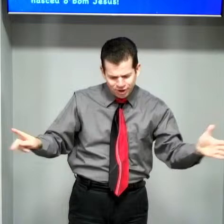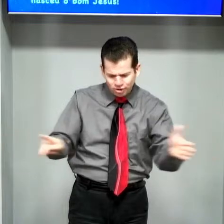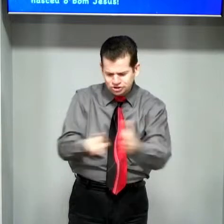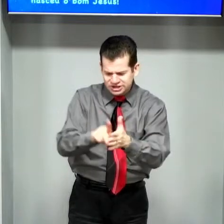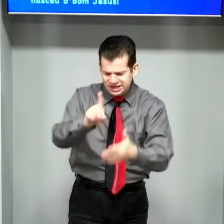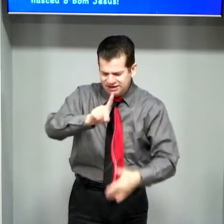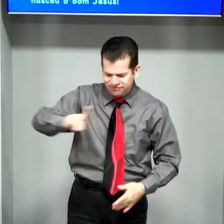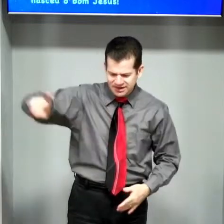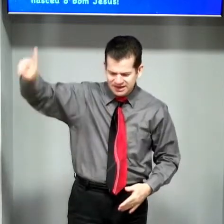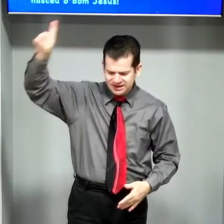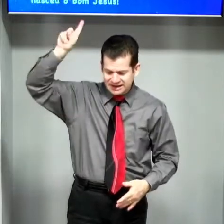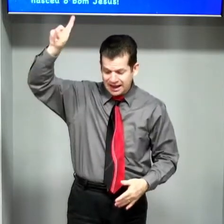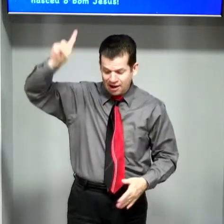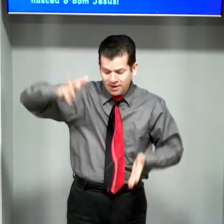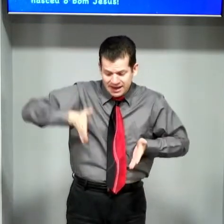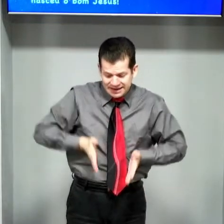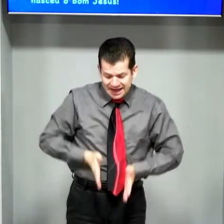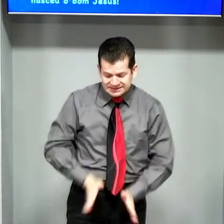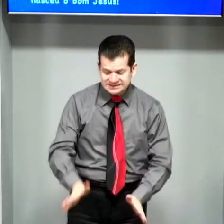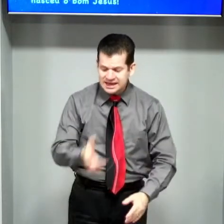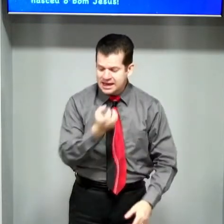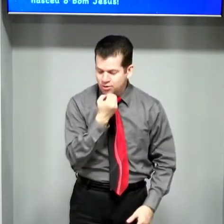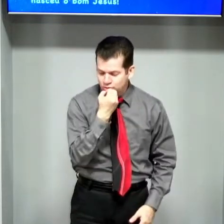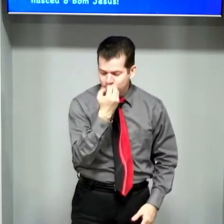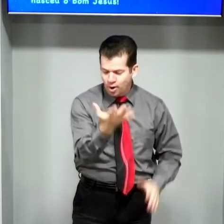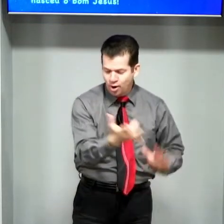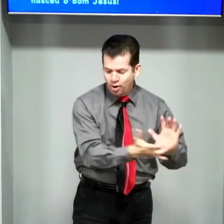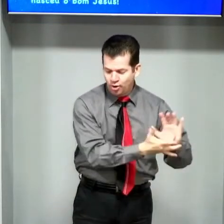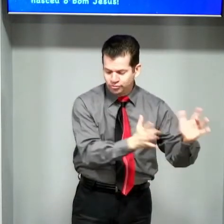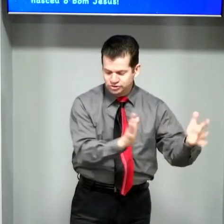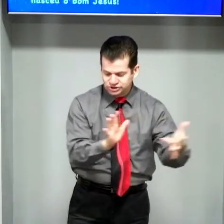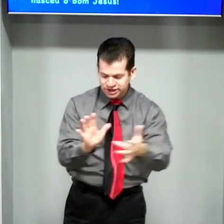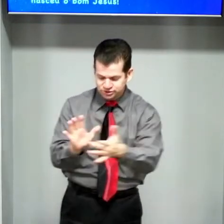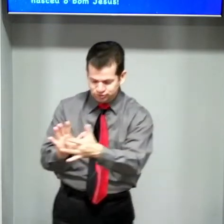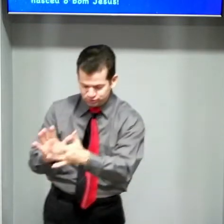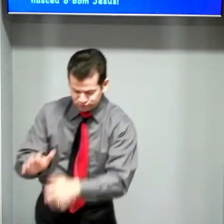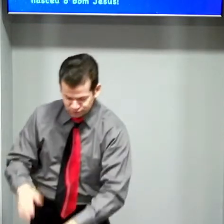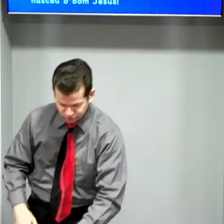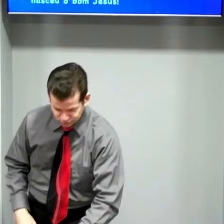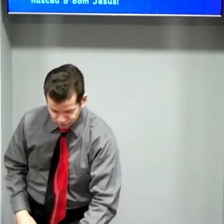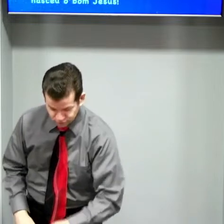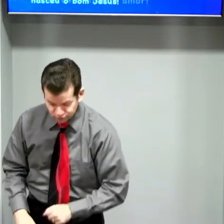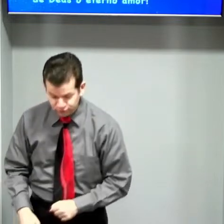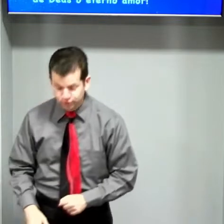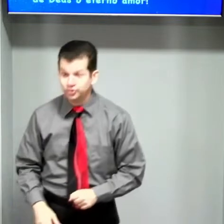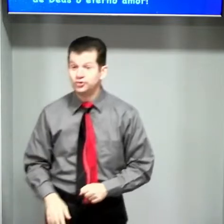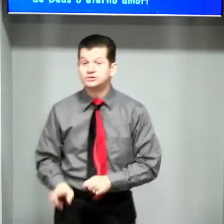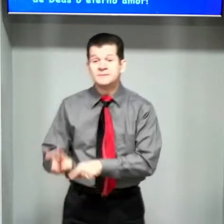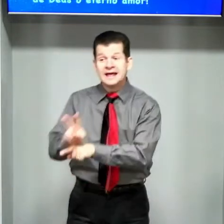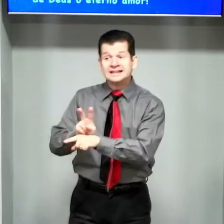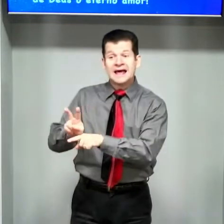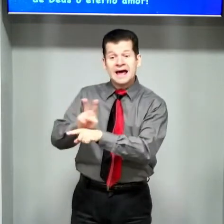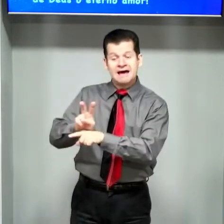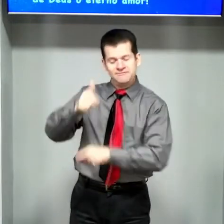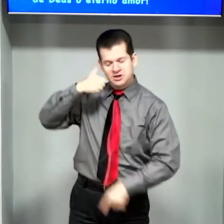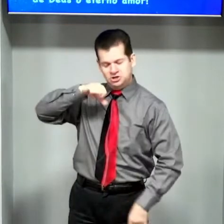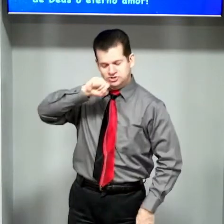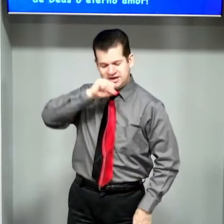divindão nasceu o bom Jesus. Da Virgem